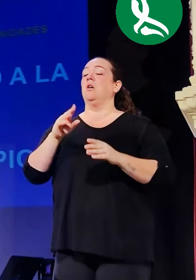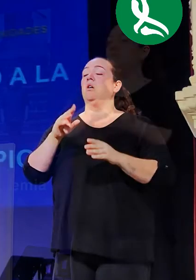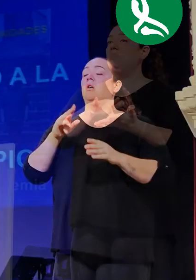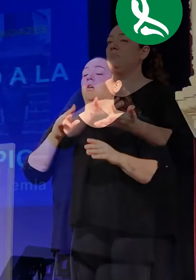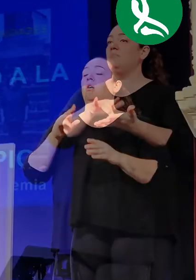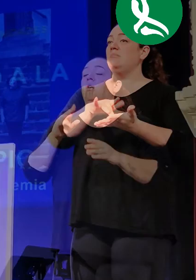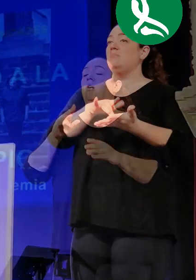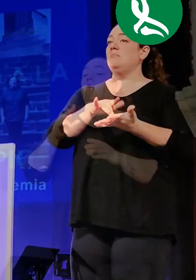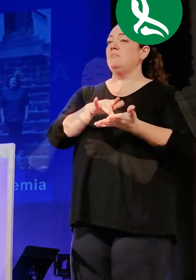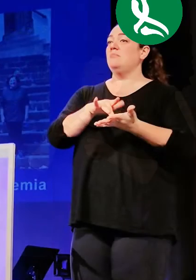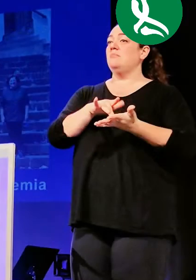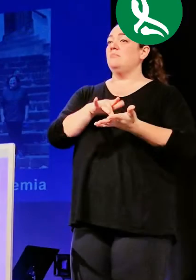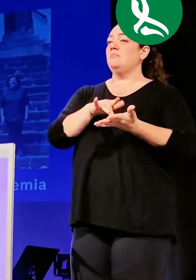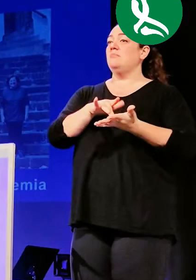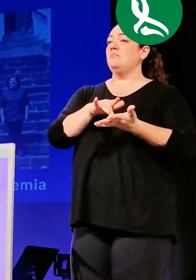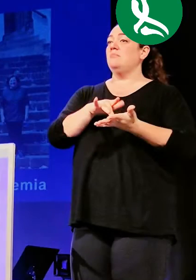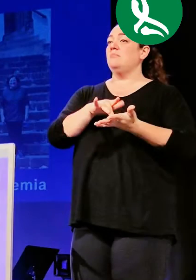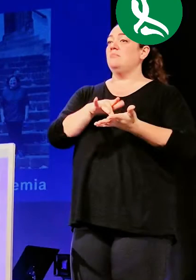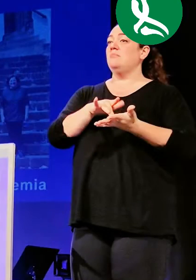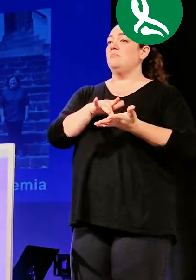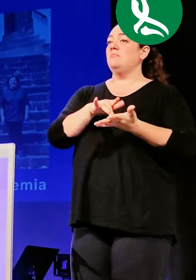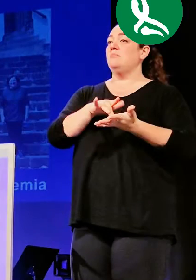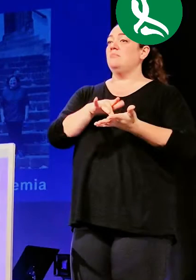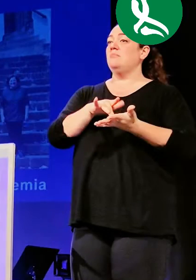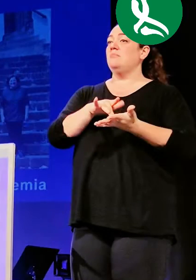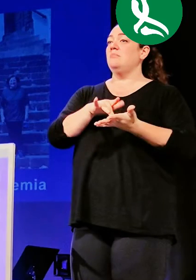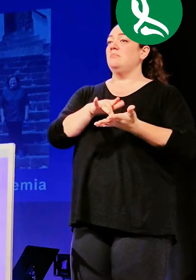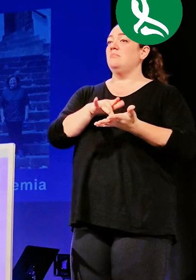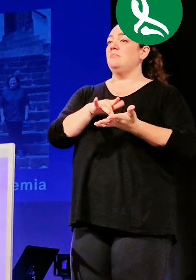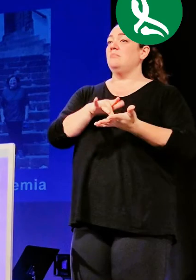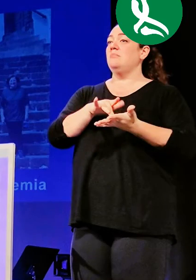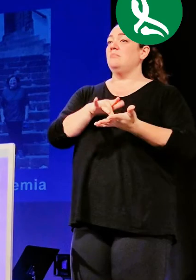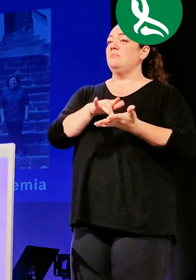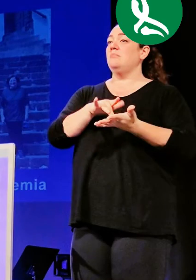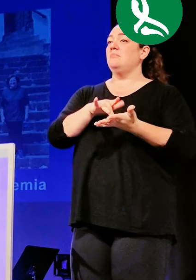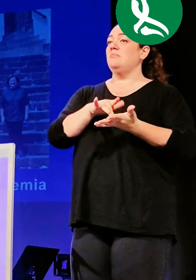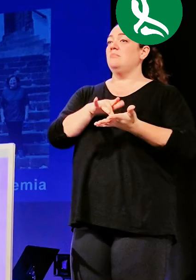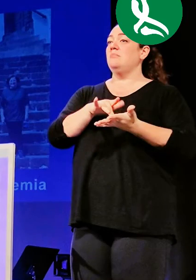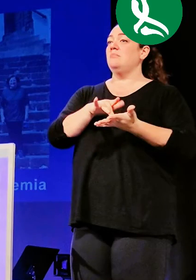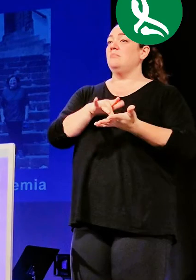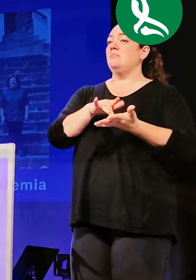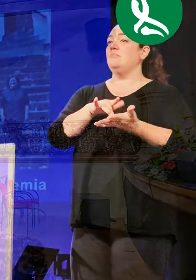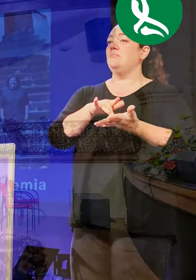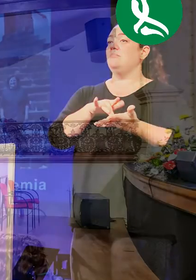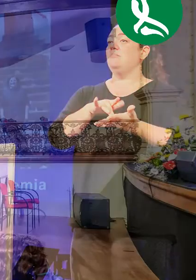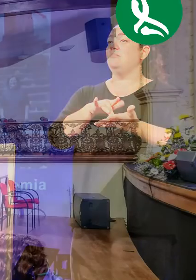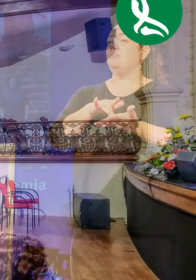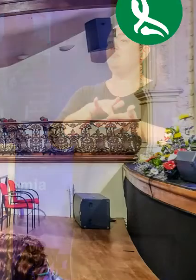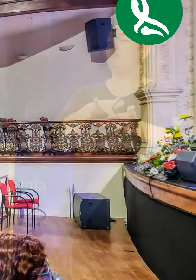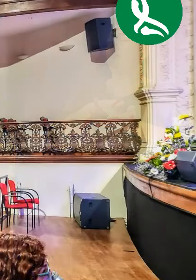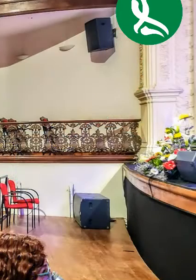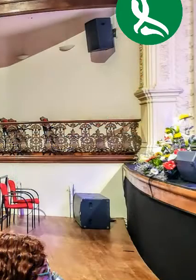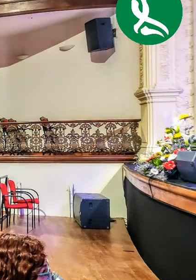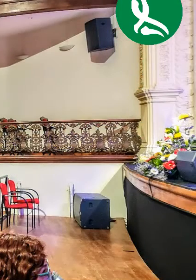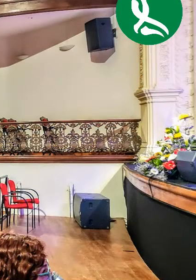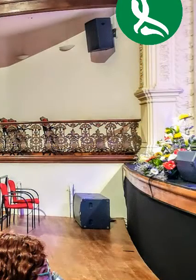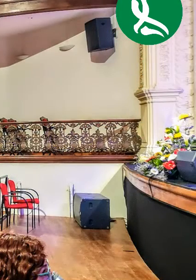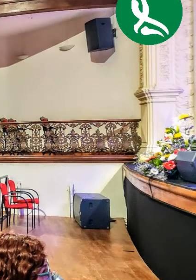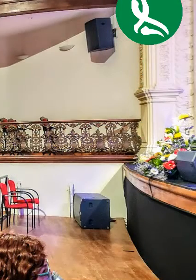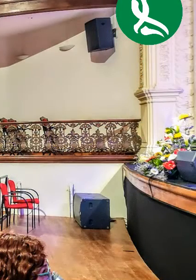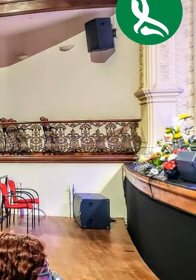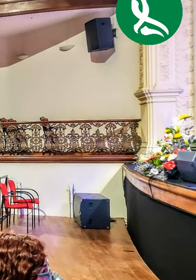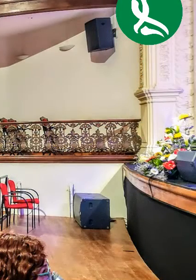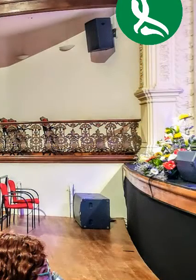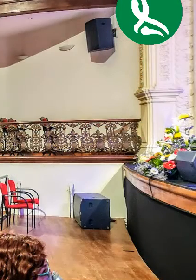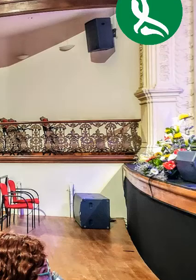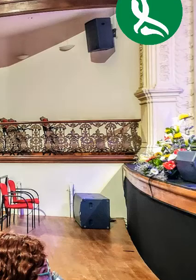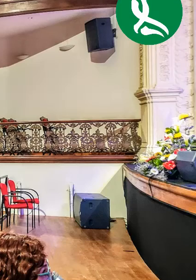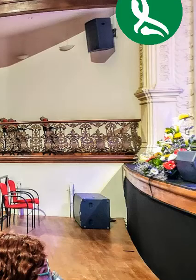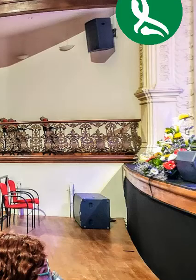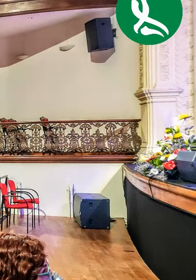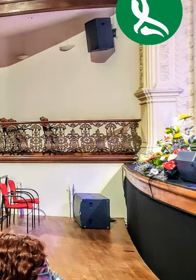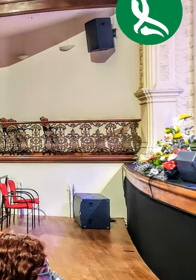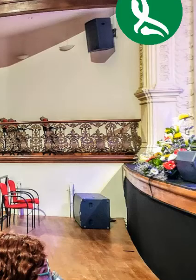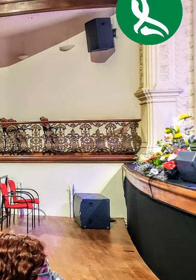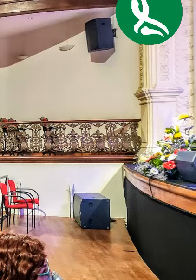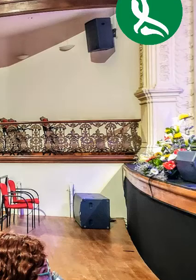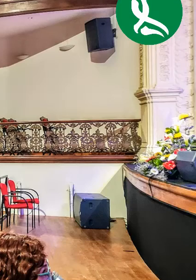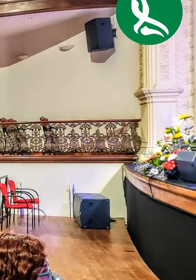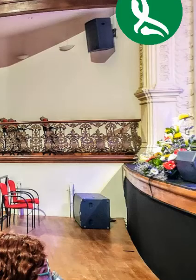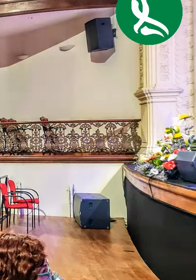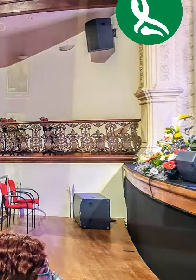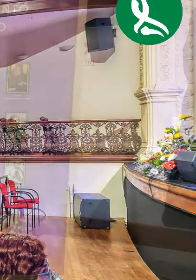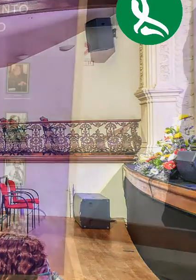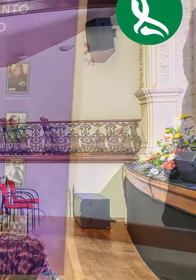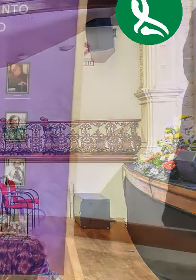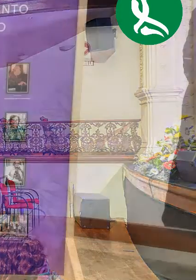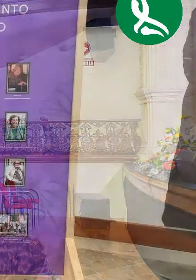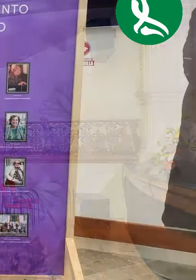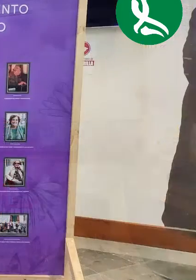con ustedes, para que sirva de aliento en los momentos de debilidad, en los instantes en los que la fuerza fraquee, o en los que el ánimo no sea el más